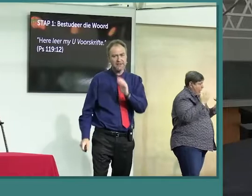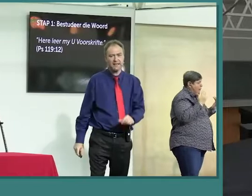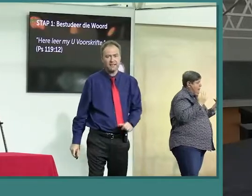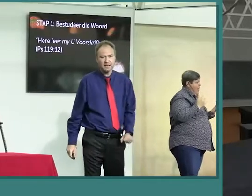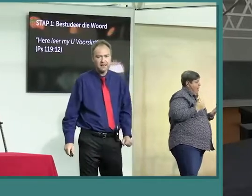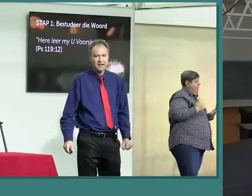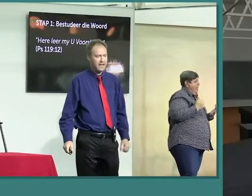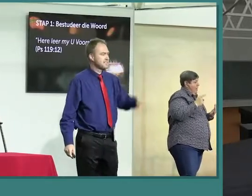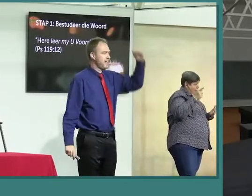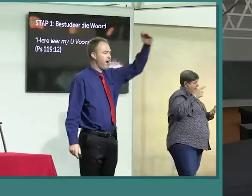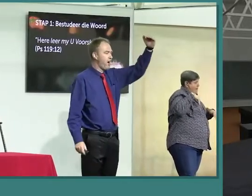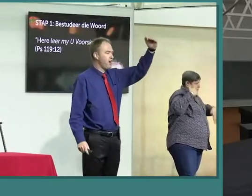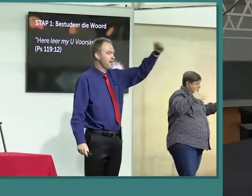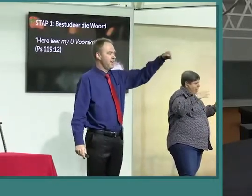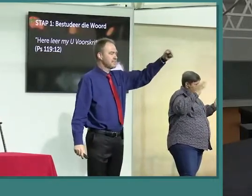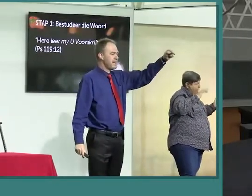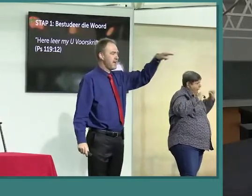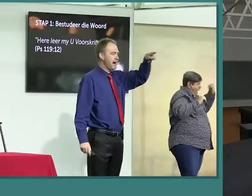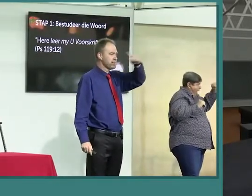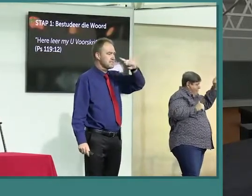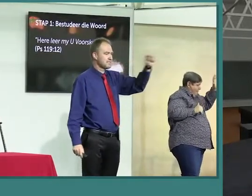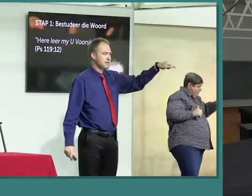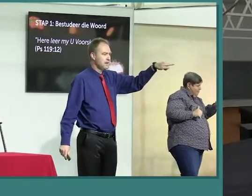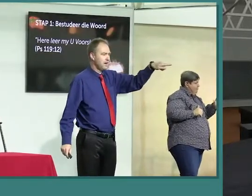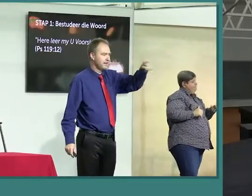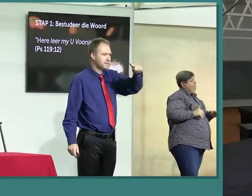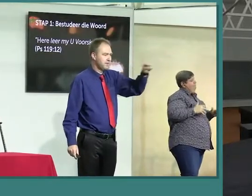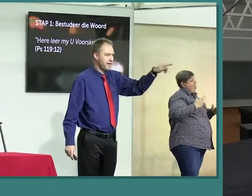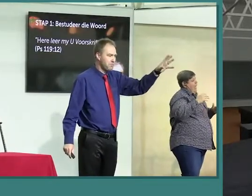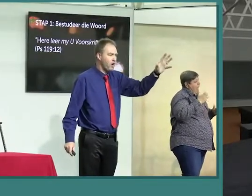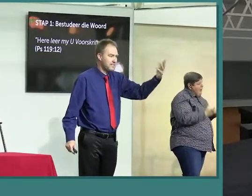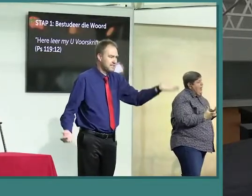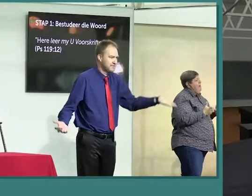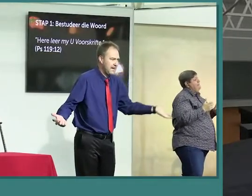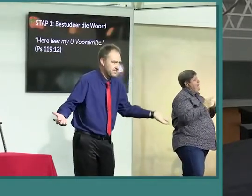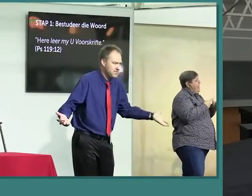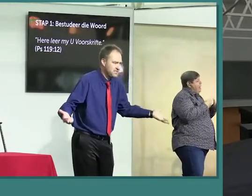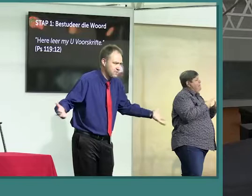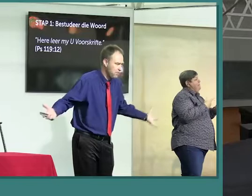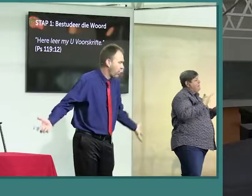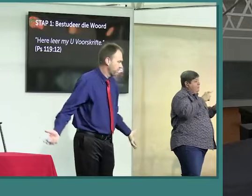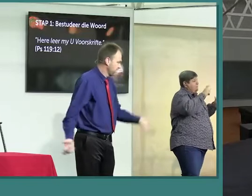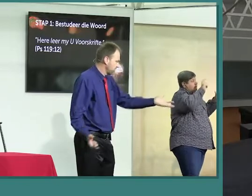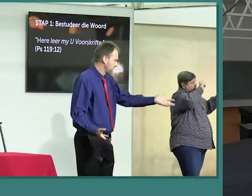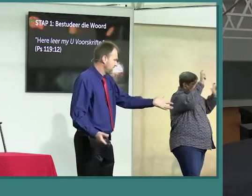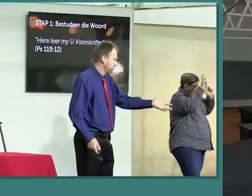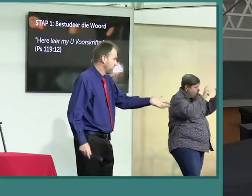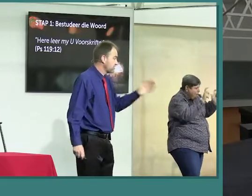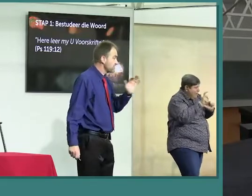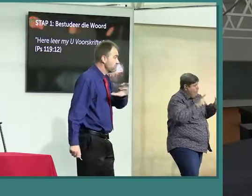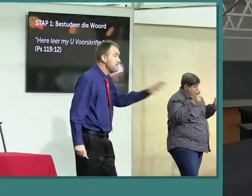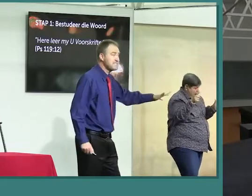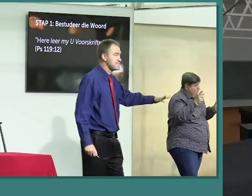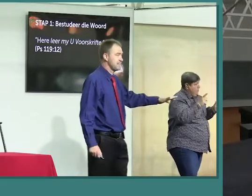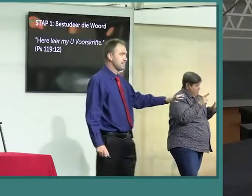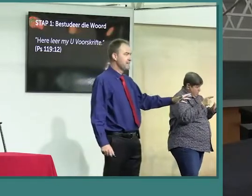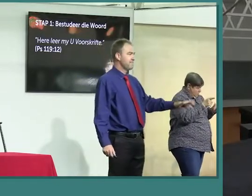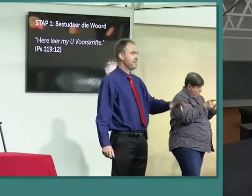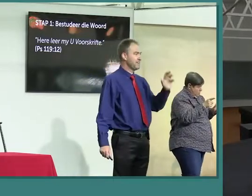een gedicht, en dan sê jy, ah, en dan sê jy, as, Adam, en dan maak jy sinne wat actually sin maak, want dit is wat hy gedoen het, so dit is een meesterstuk, wat die Heere